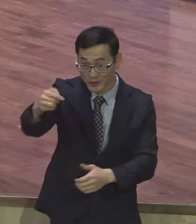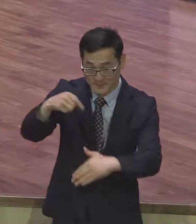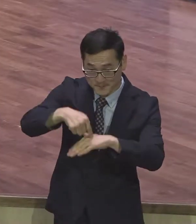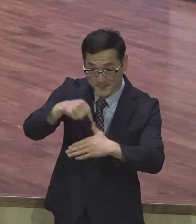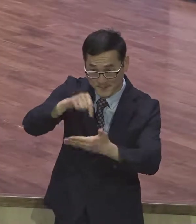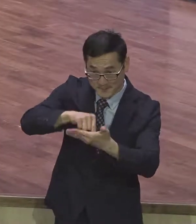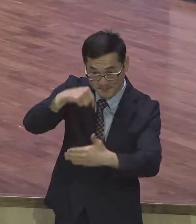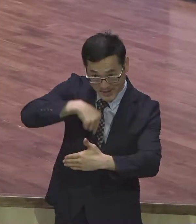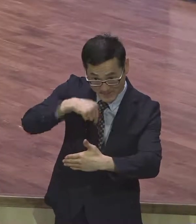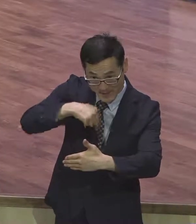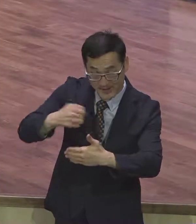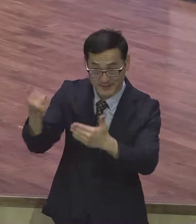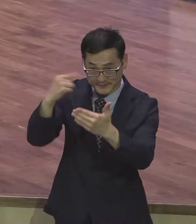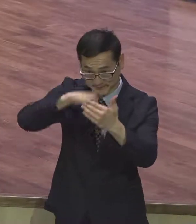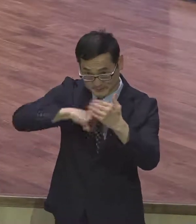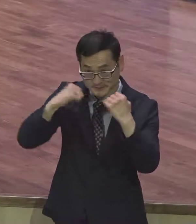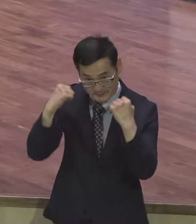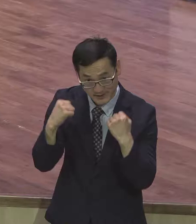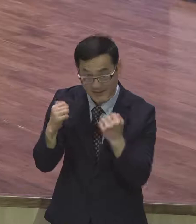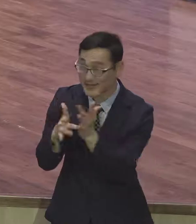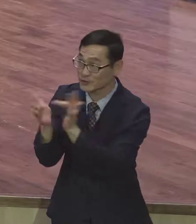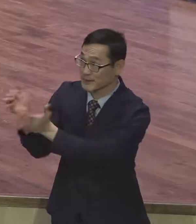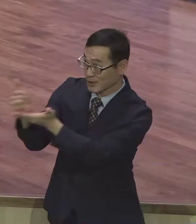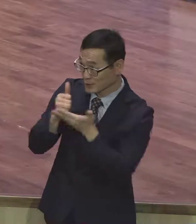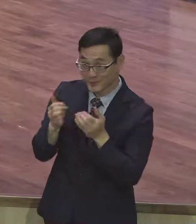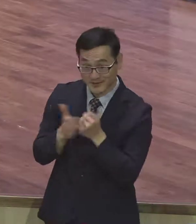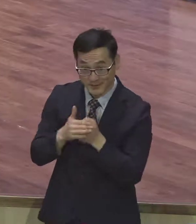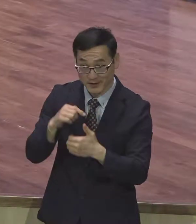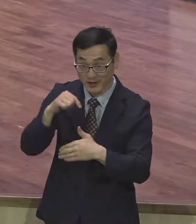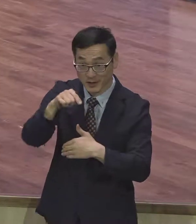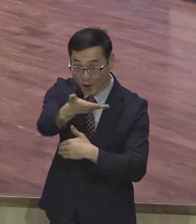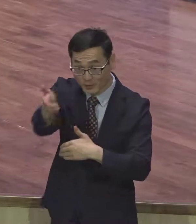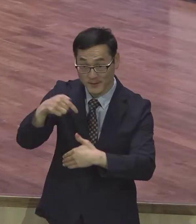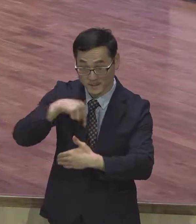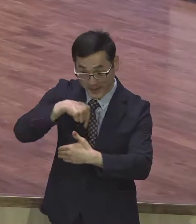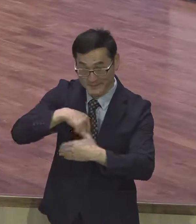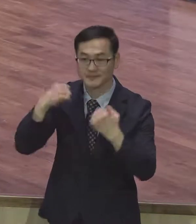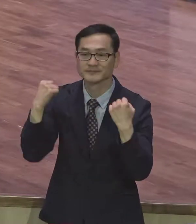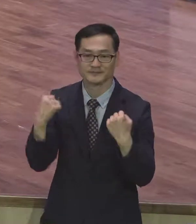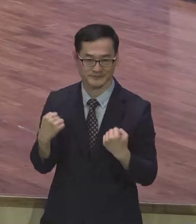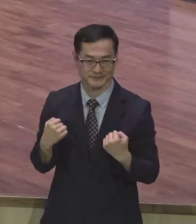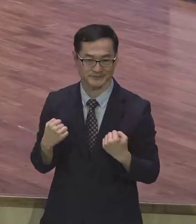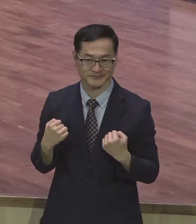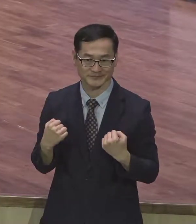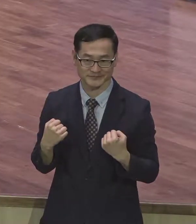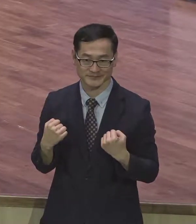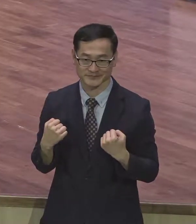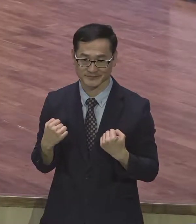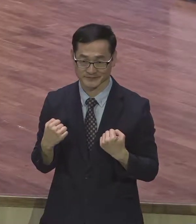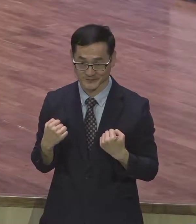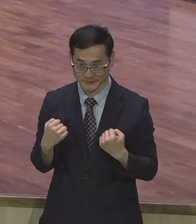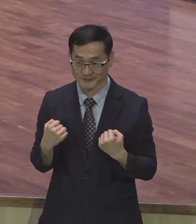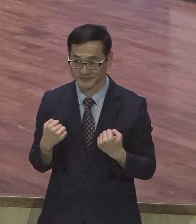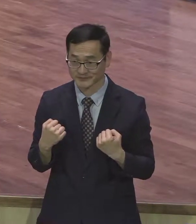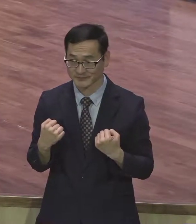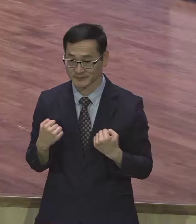예수 영접했으니까 예수 믿으니까 하나님께 예배하잖아요. 예배하잖아요. 예배하는 그 자체가